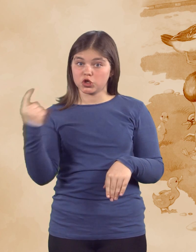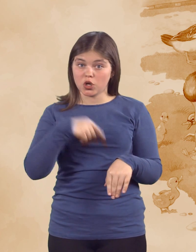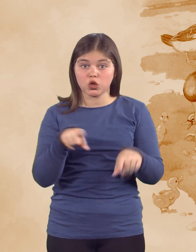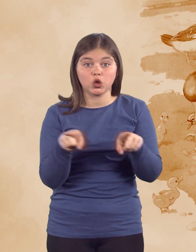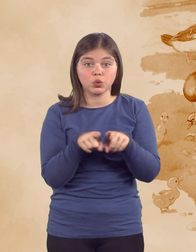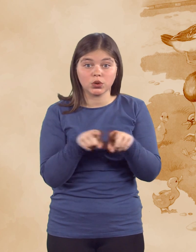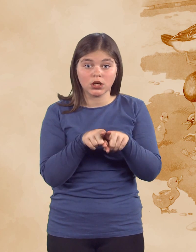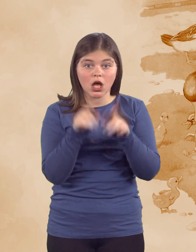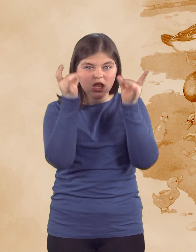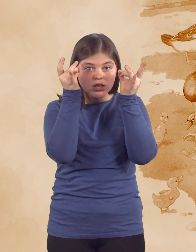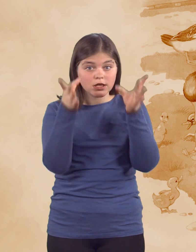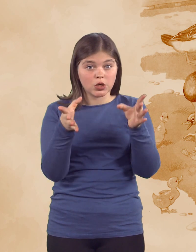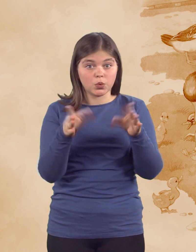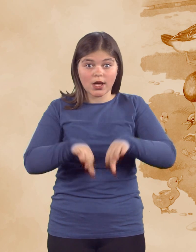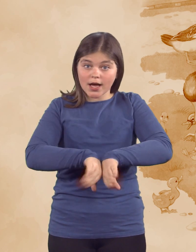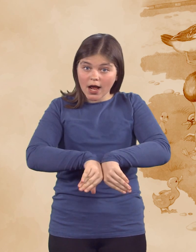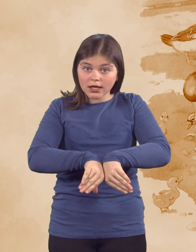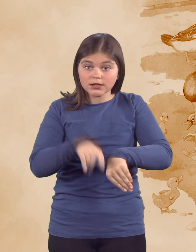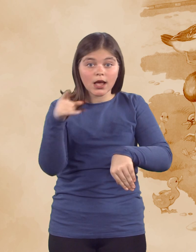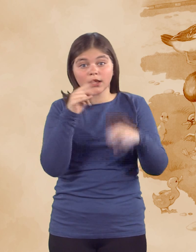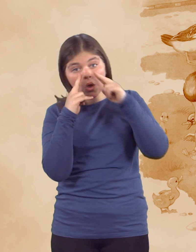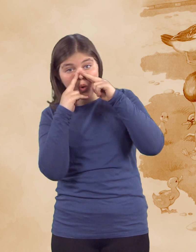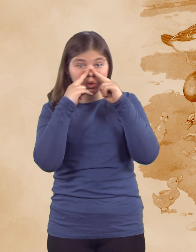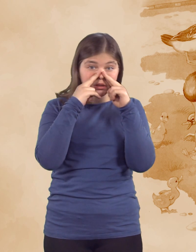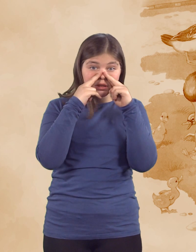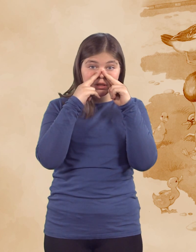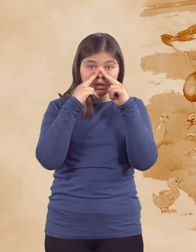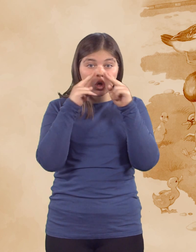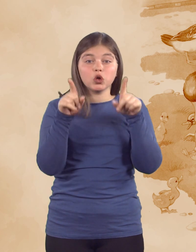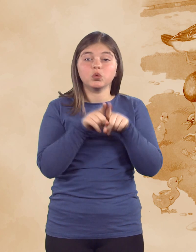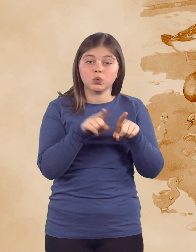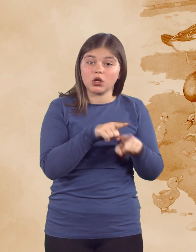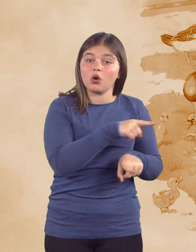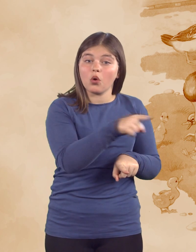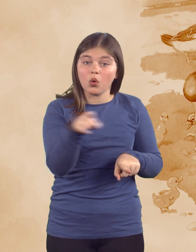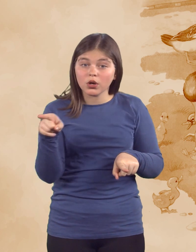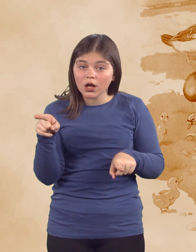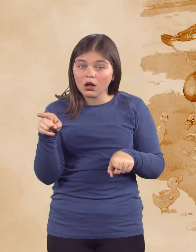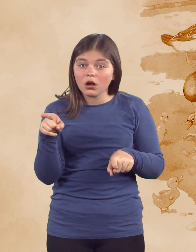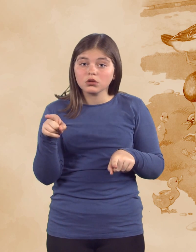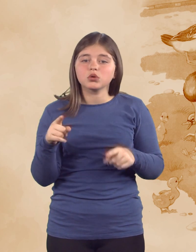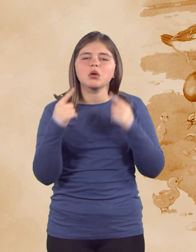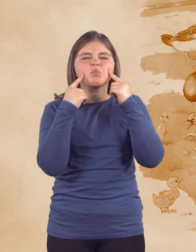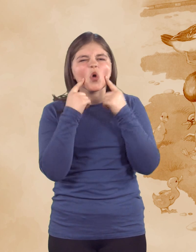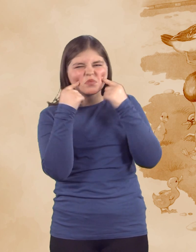Prišle so tudi divje race in gosi, ter se mu prav tako hudobno posmehovale in kričale nan.